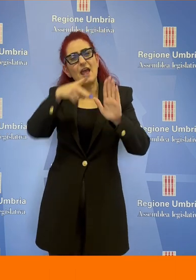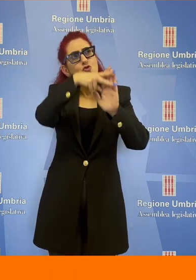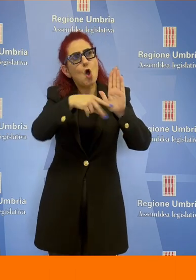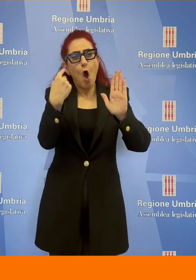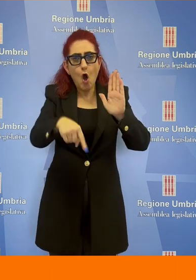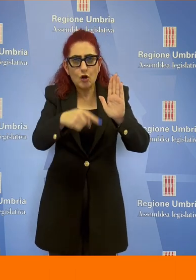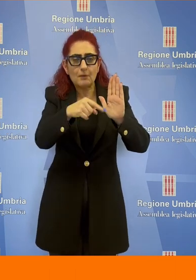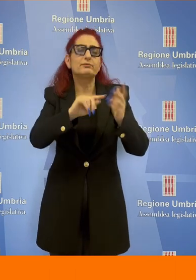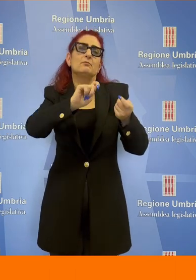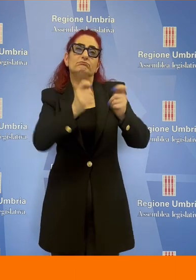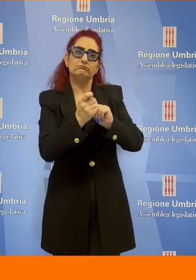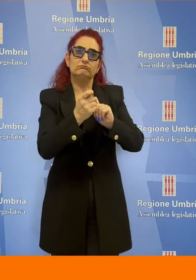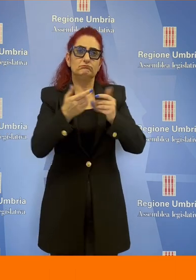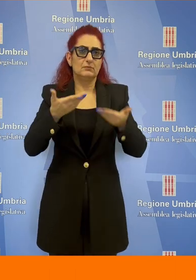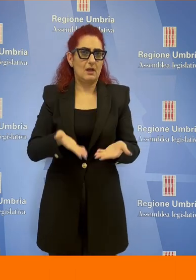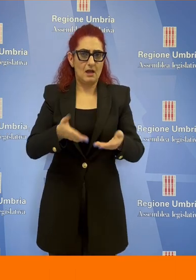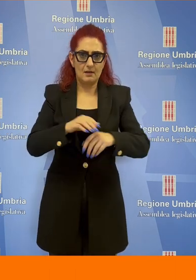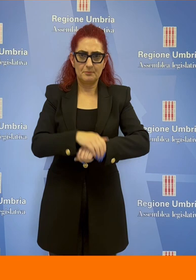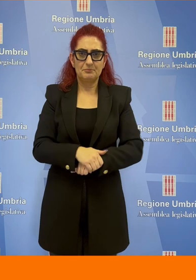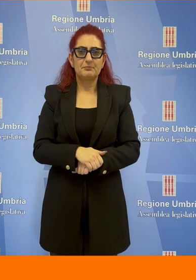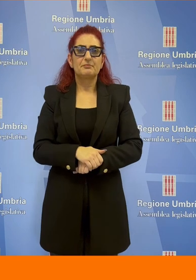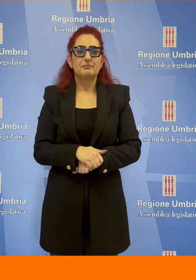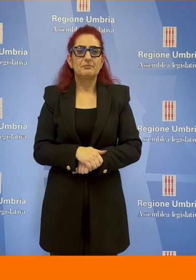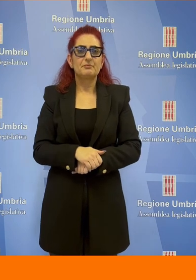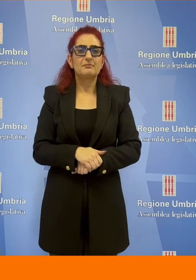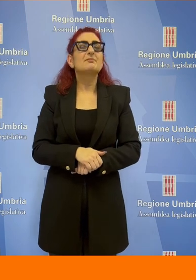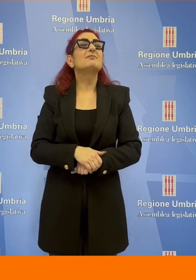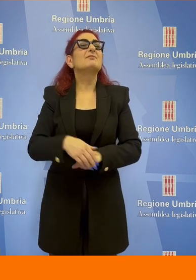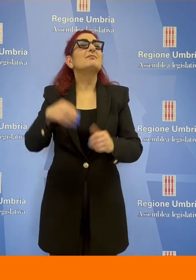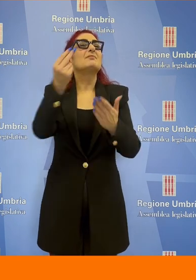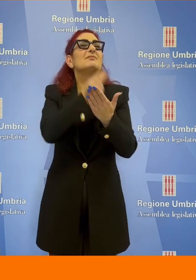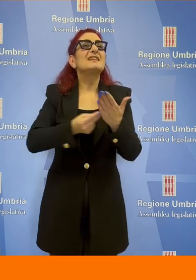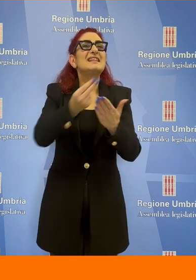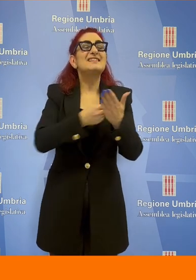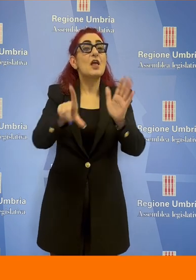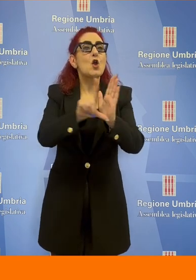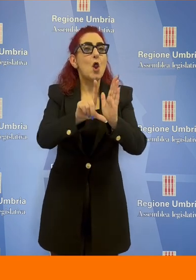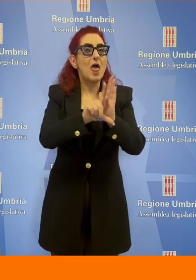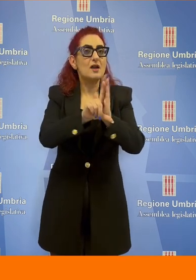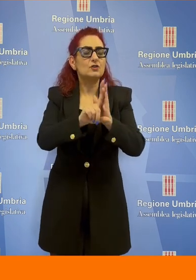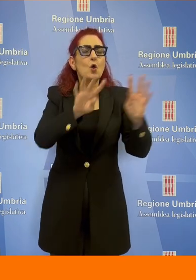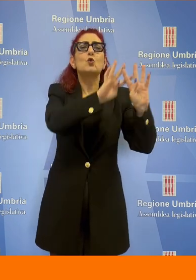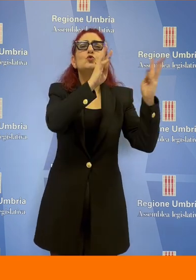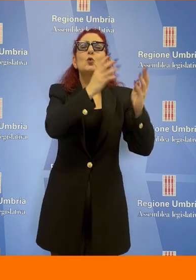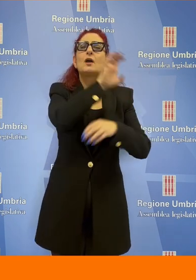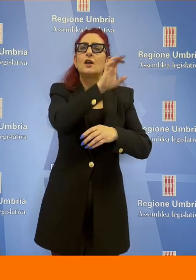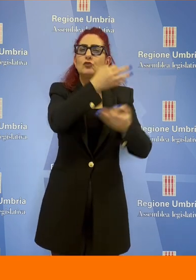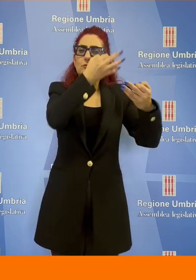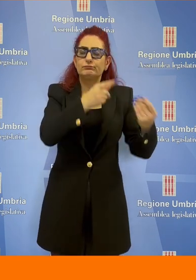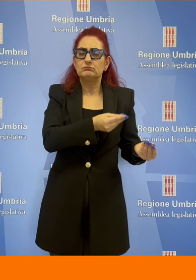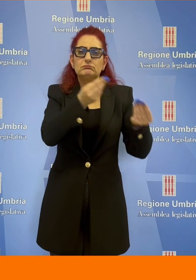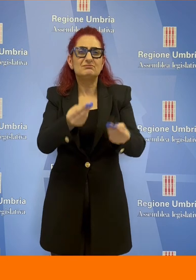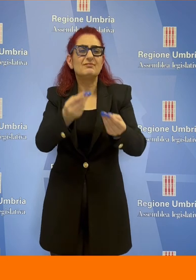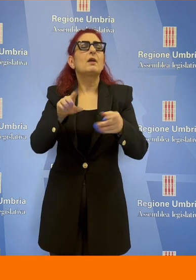conseguenza la norma a oggi vigente. Il disegno di legge predisposto dalla Giunta regionale